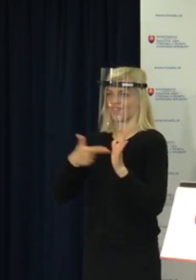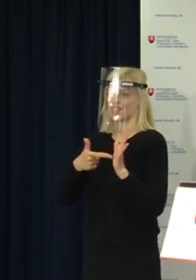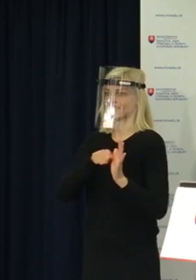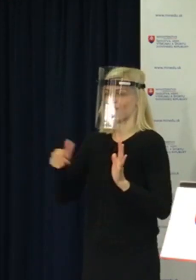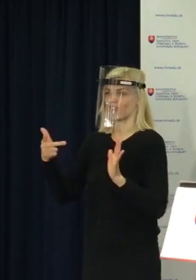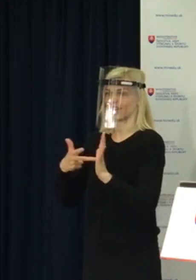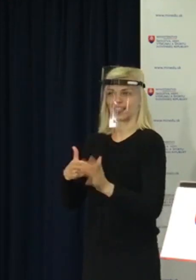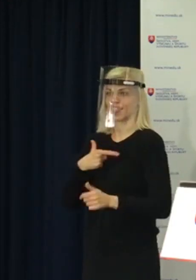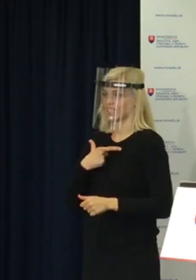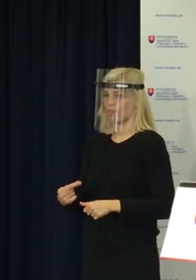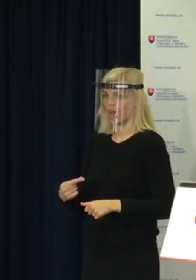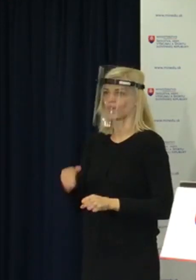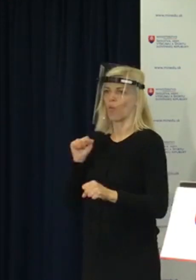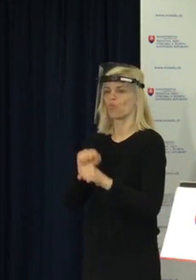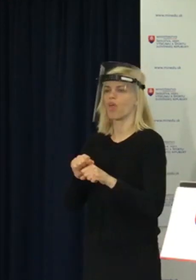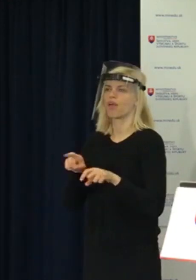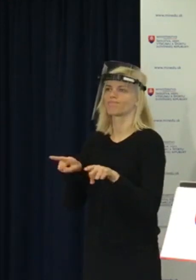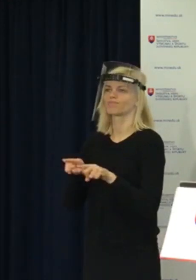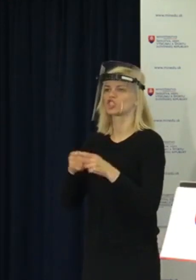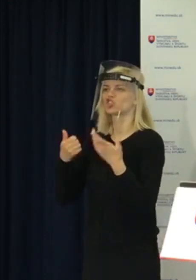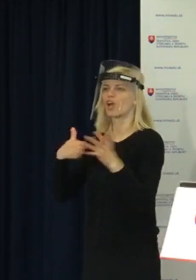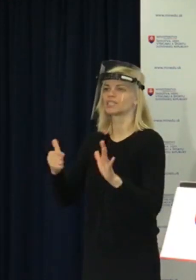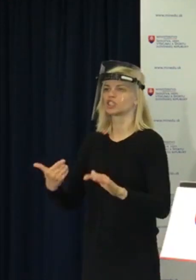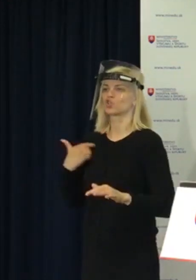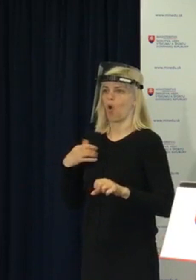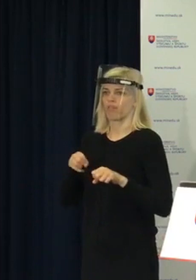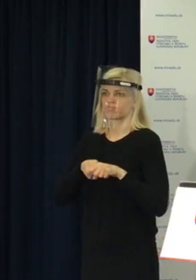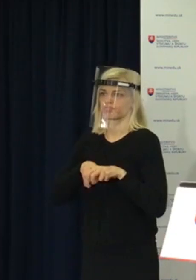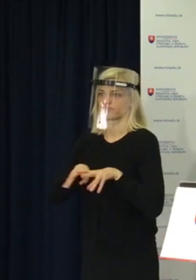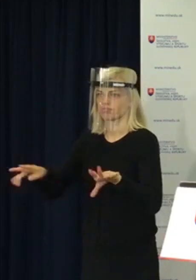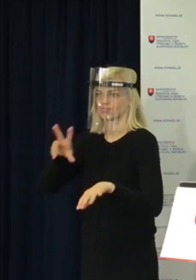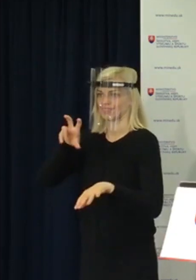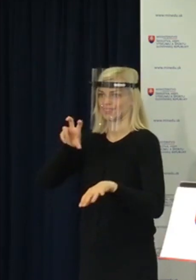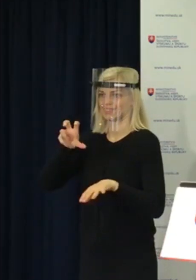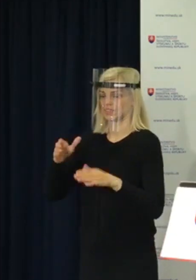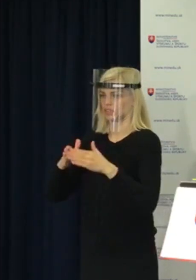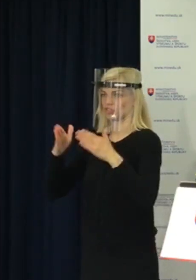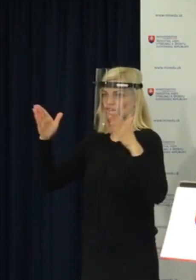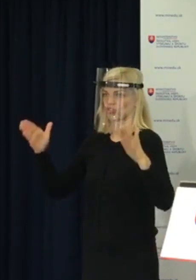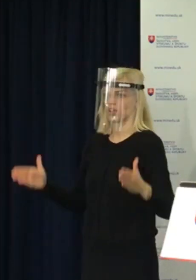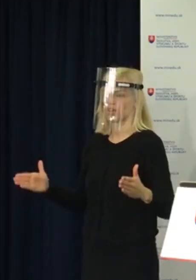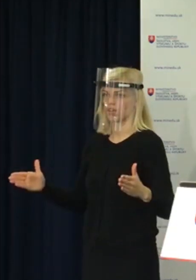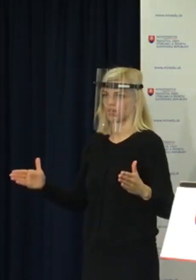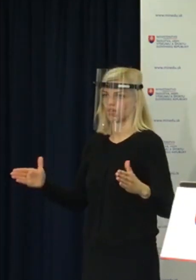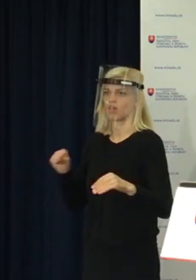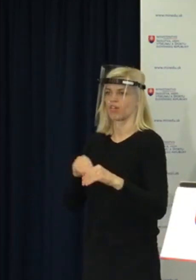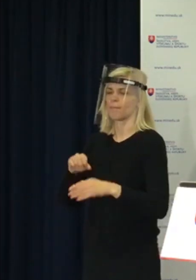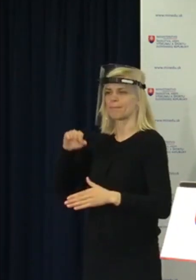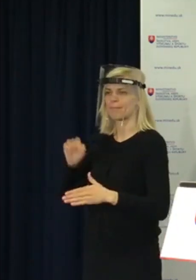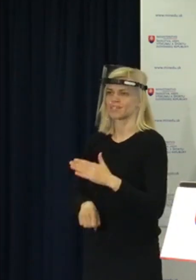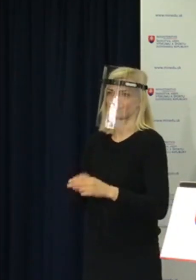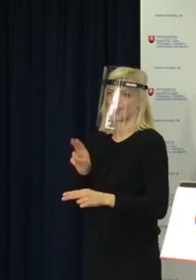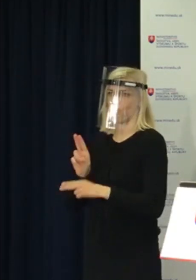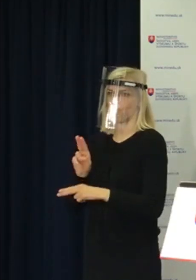študentov sa nám rozptýli do 600 škôl v priebehu 3 týždňov na základe všetkých tých prísnych bezpečnostných